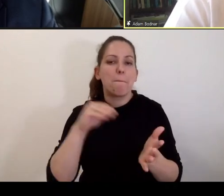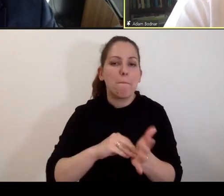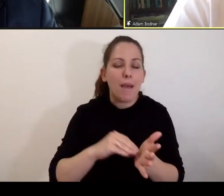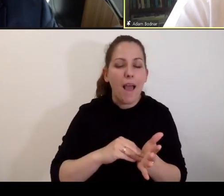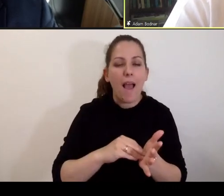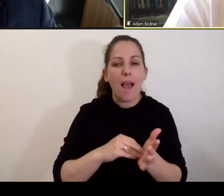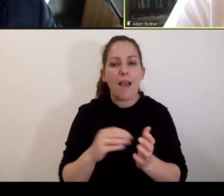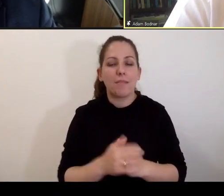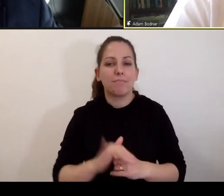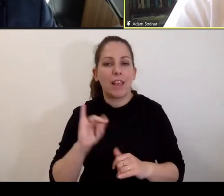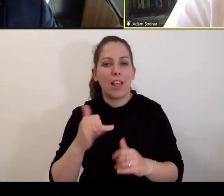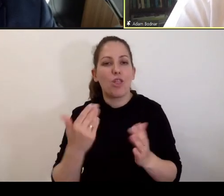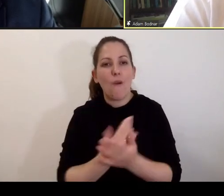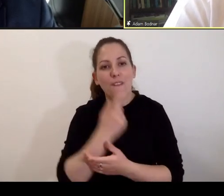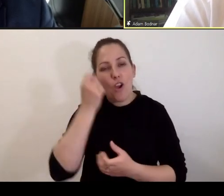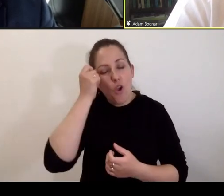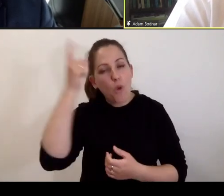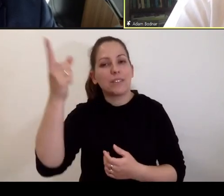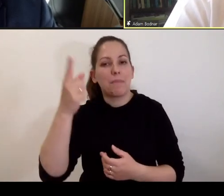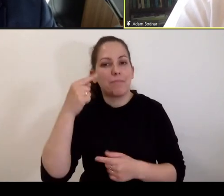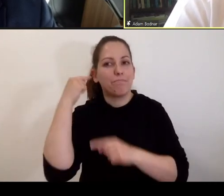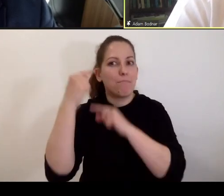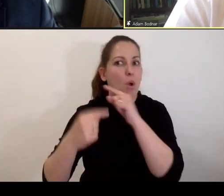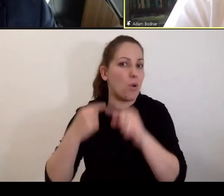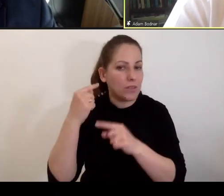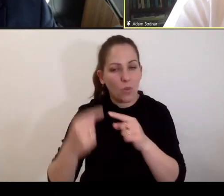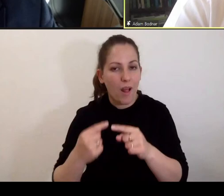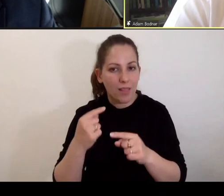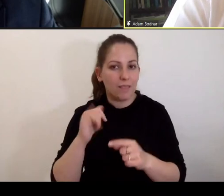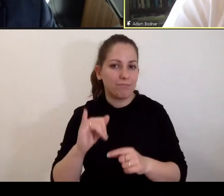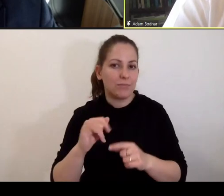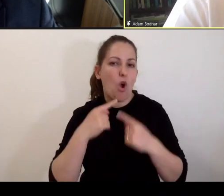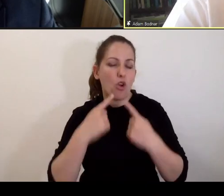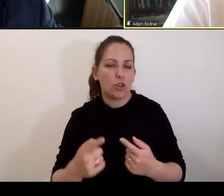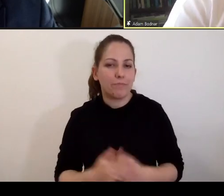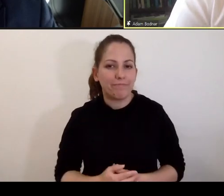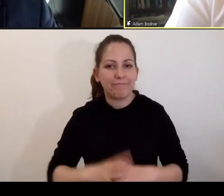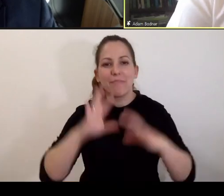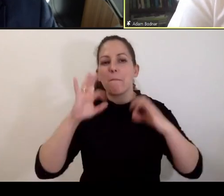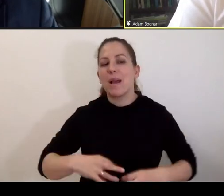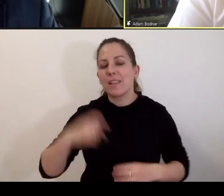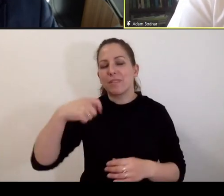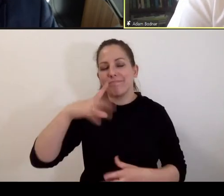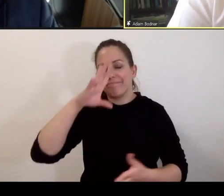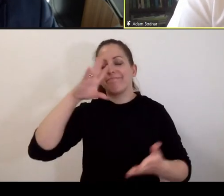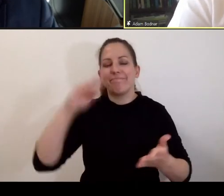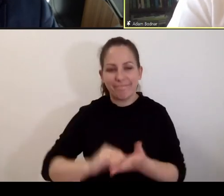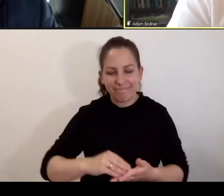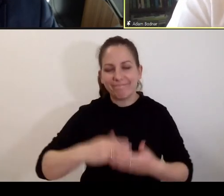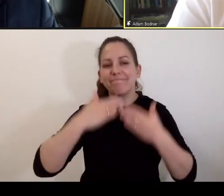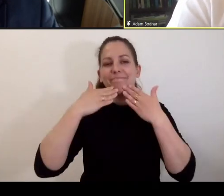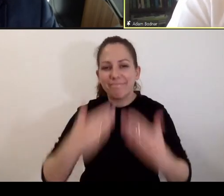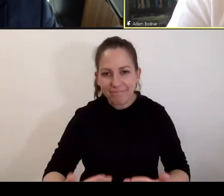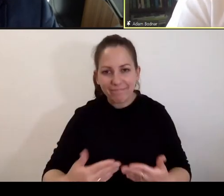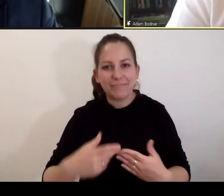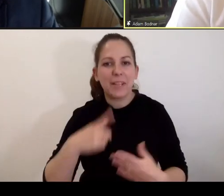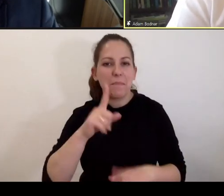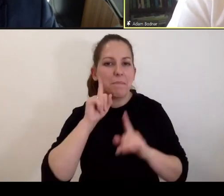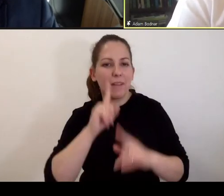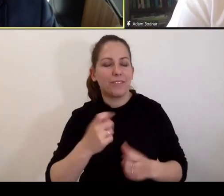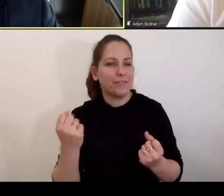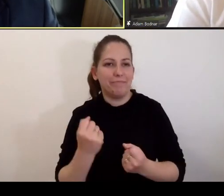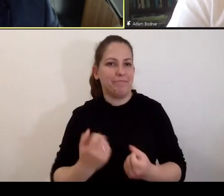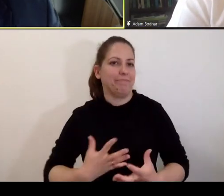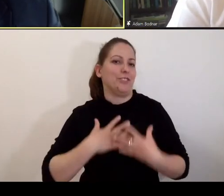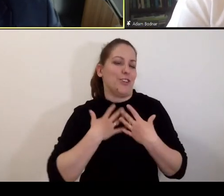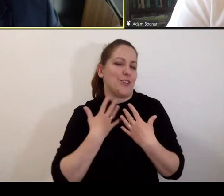nowych koncepcji proceduralnych i orzeczniczych. Panie Prezydencie, jeszcze raz dziękuję. To był dla nas prawdziwy zaszczyt.